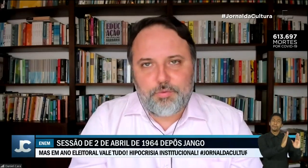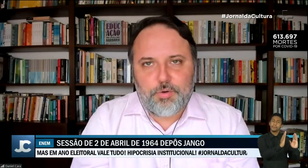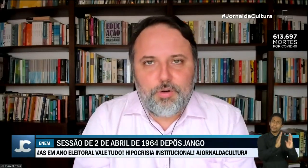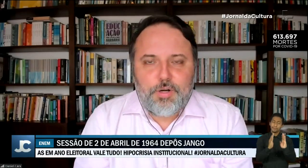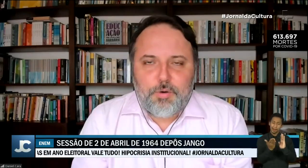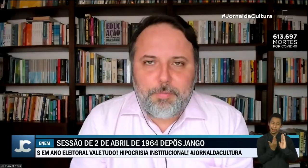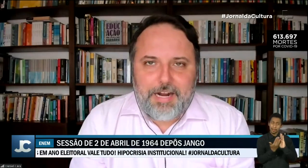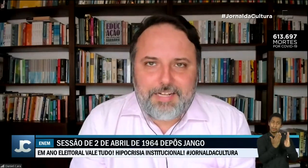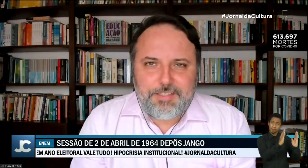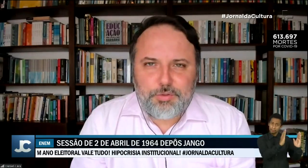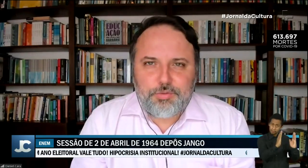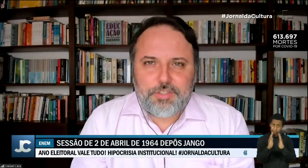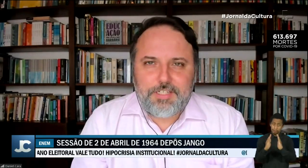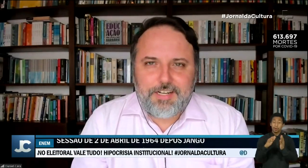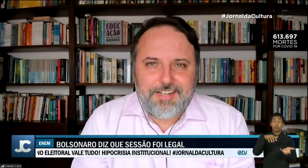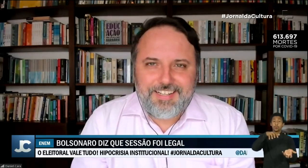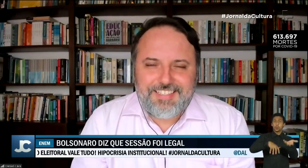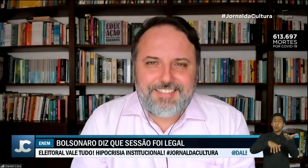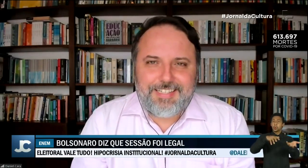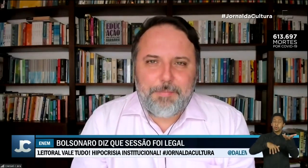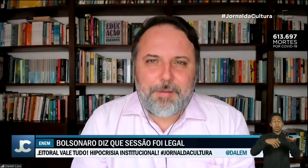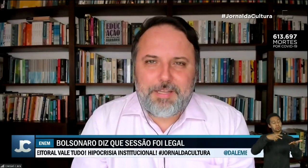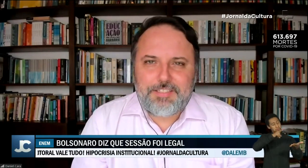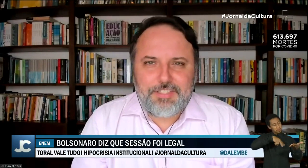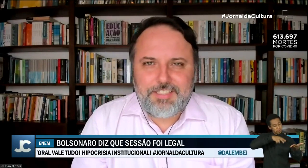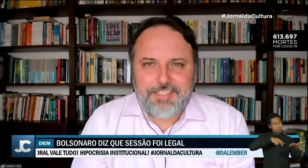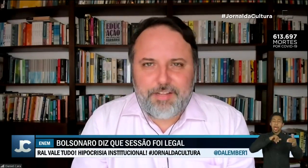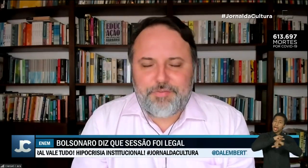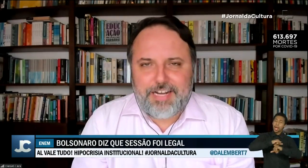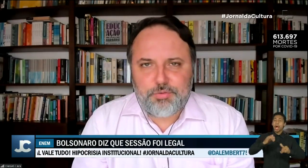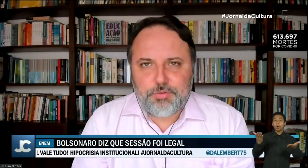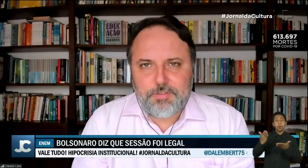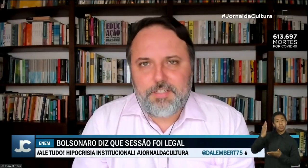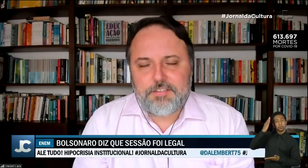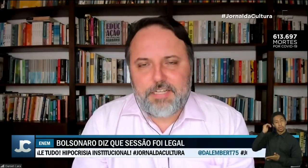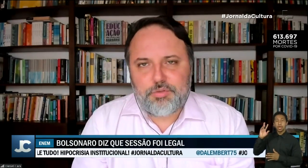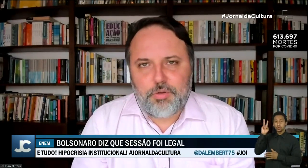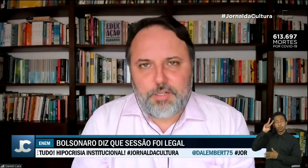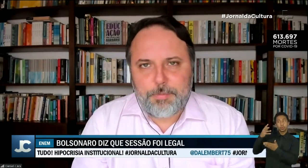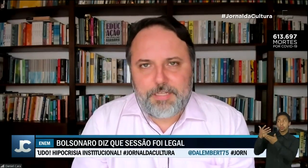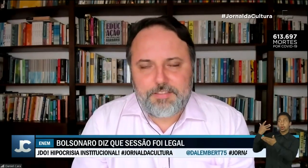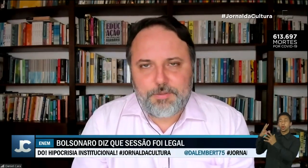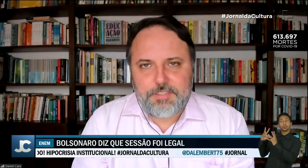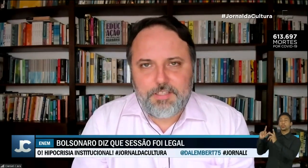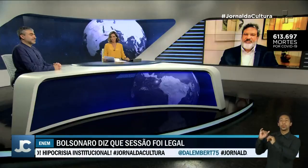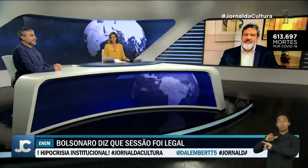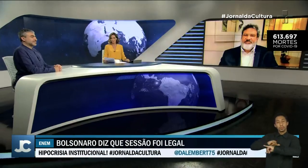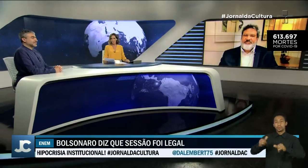salvou uma ata de um dia extremamente nefasto da história do Brasil.